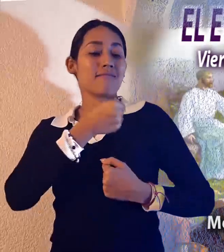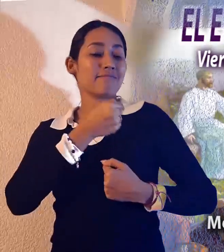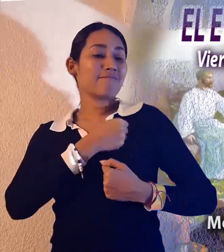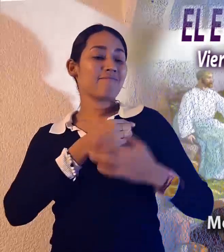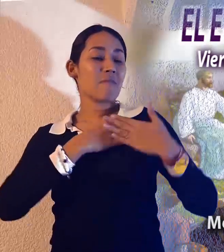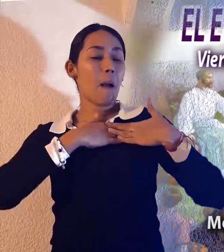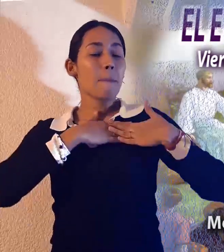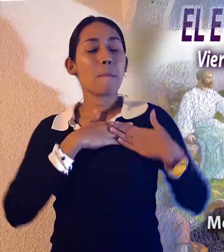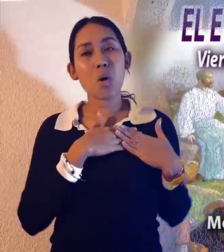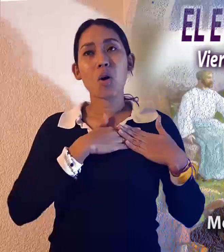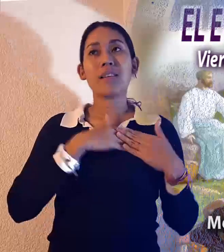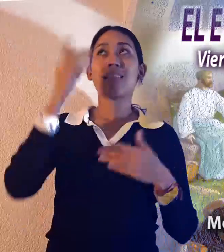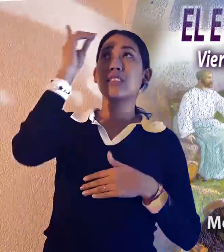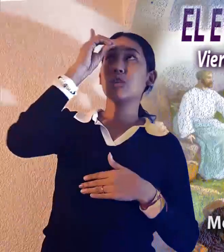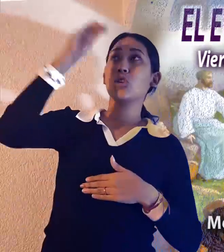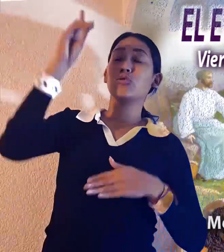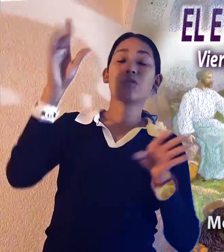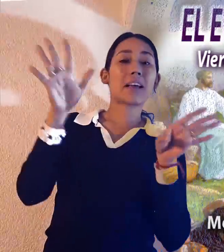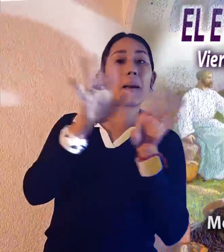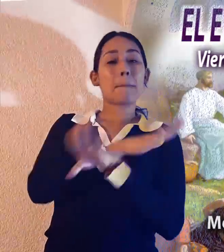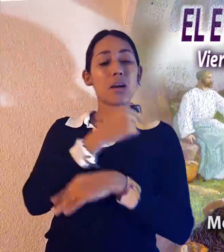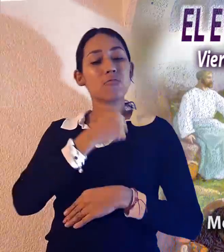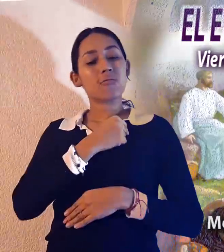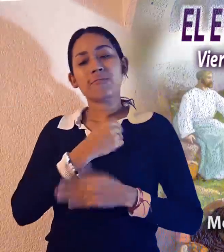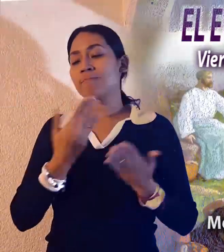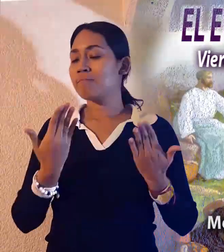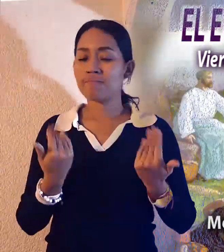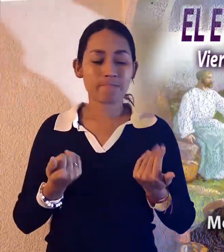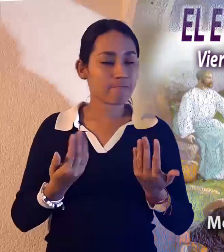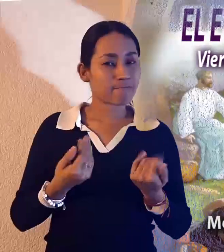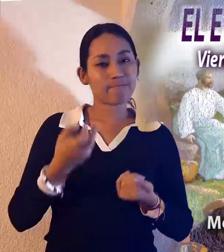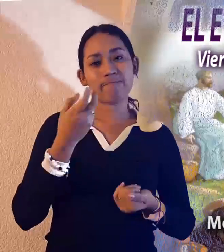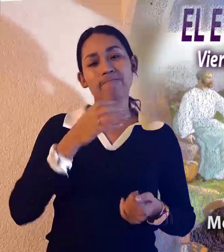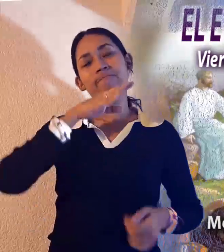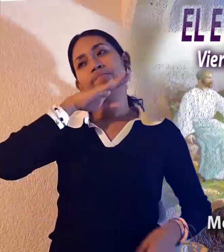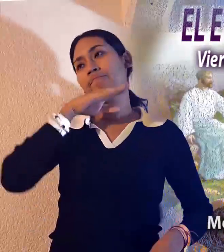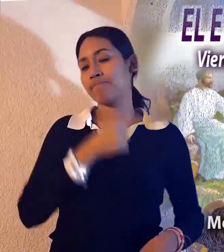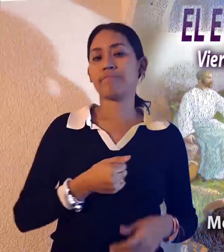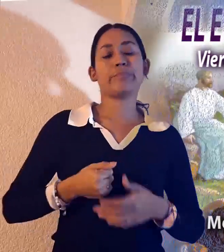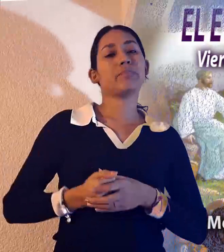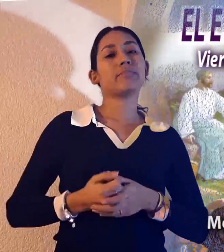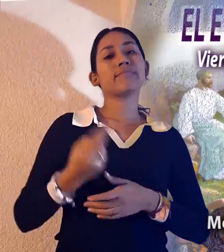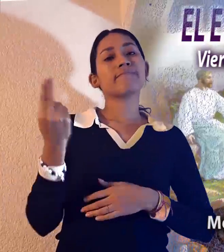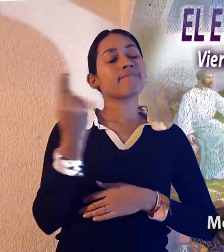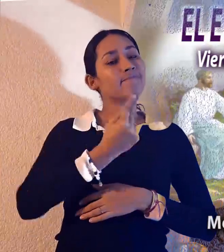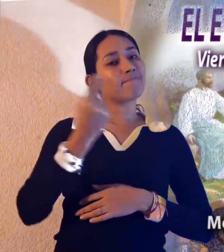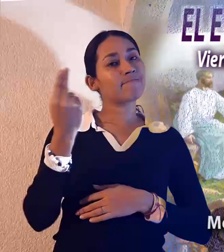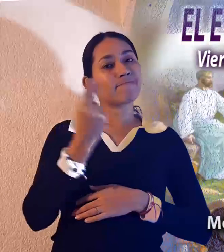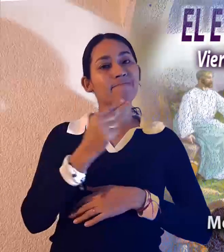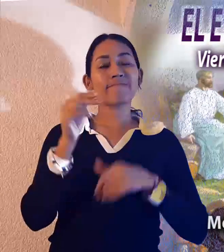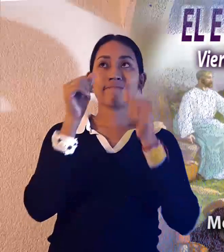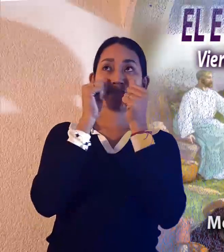nosotros la necesidad de conversión. Es urgente que escuchemos